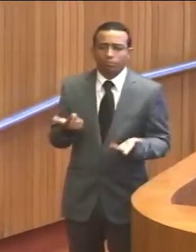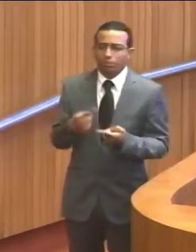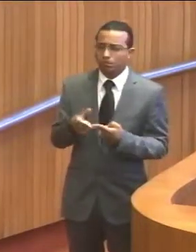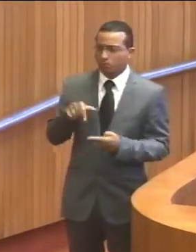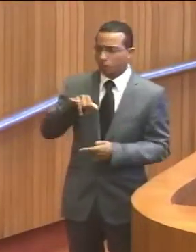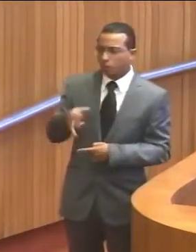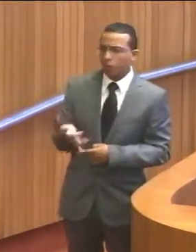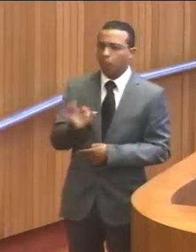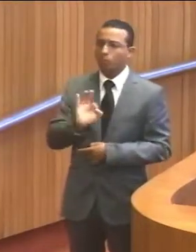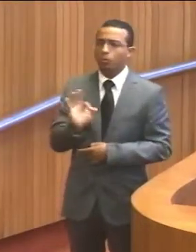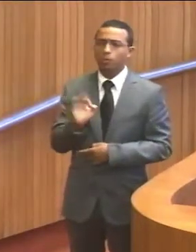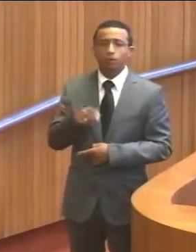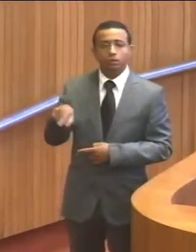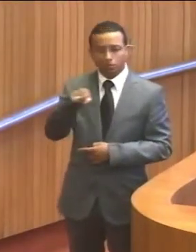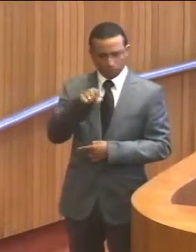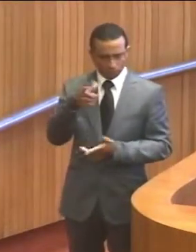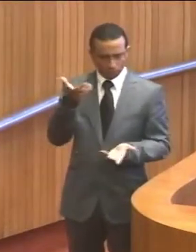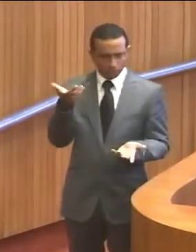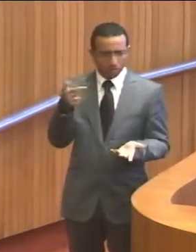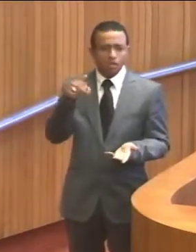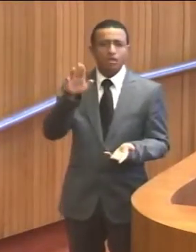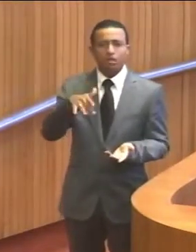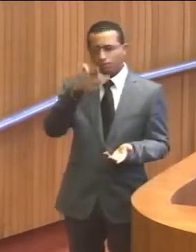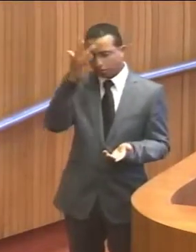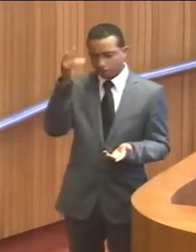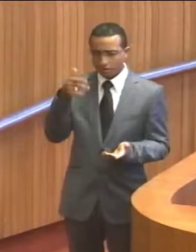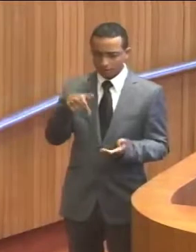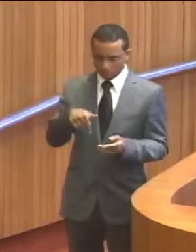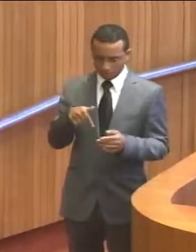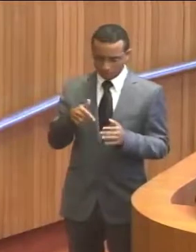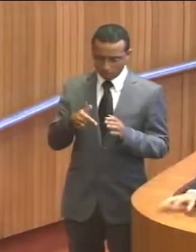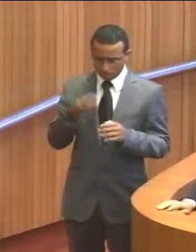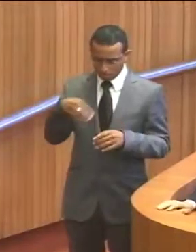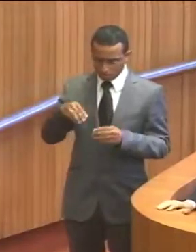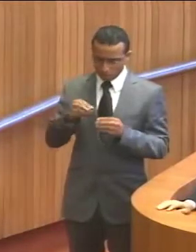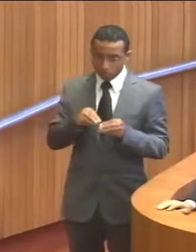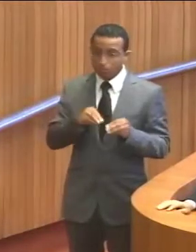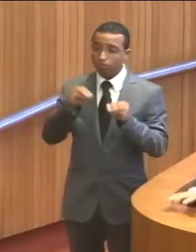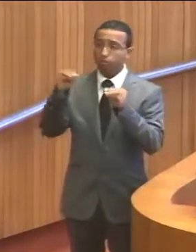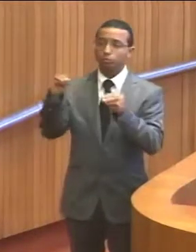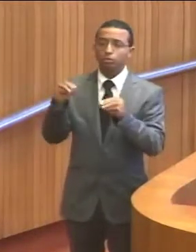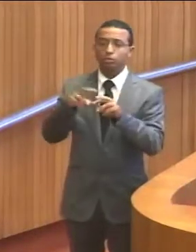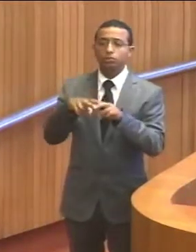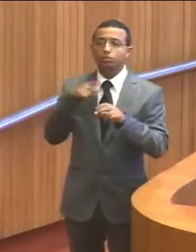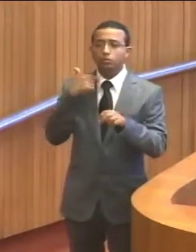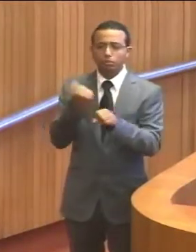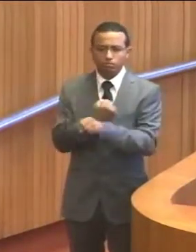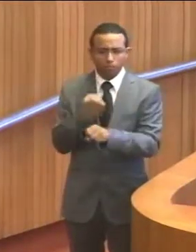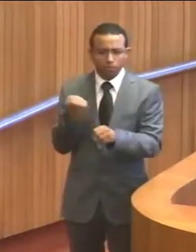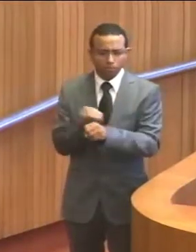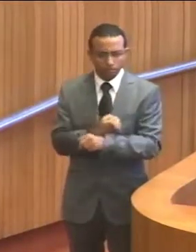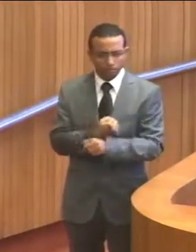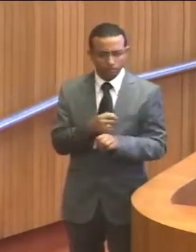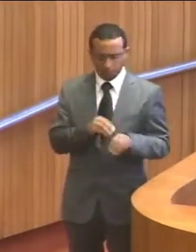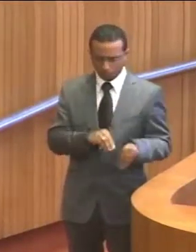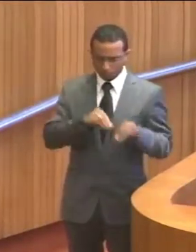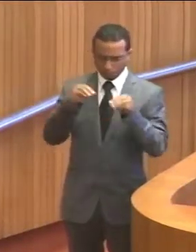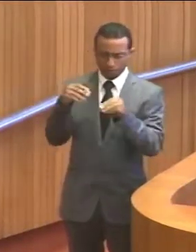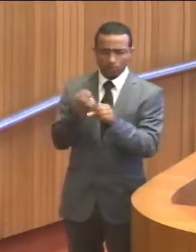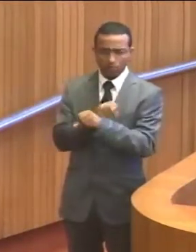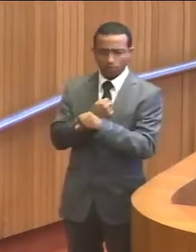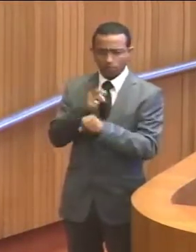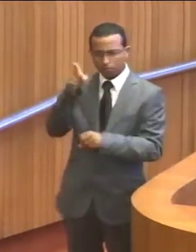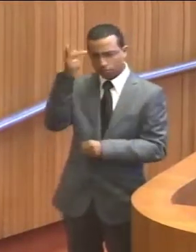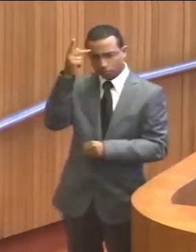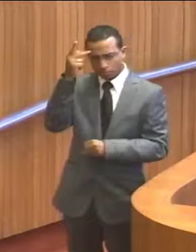oportunidade. Quem é que sai do Maranhão para ser pedreiro em São Paulo? Se saiu do Maranhão para ser pedreiro em